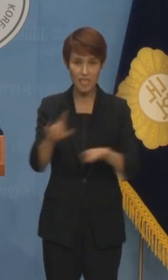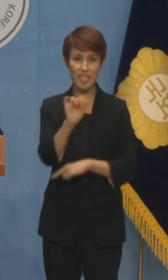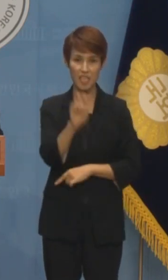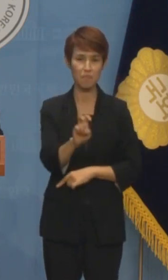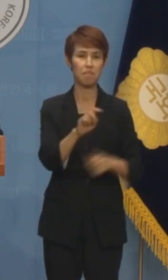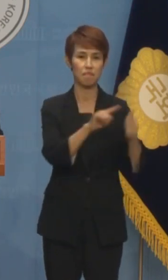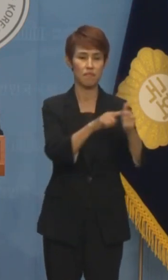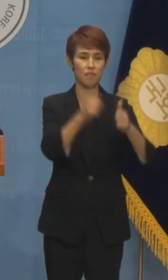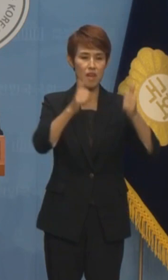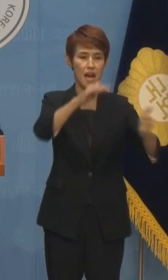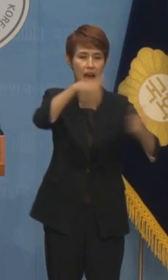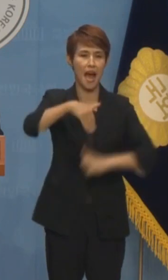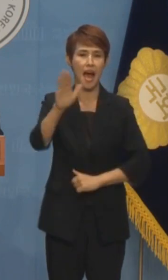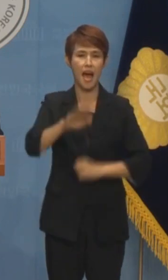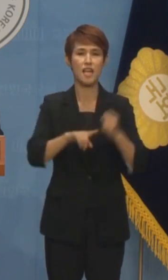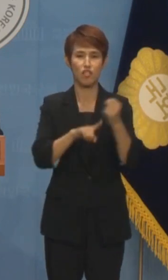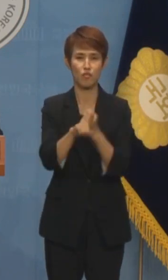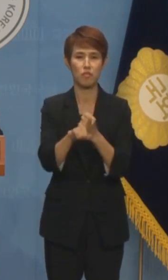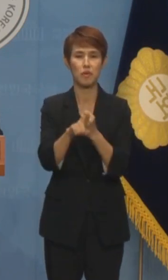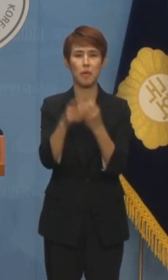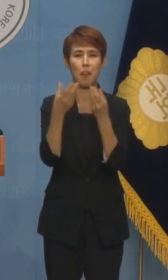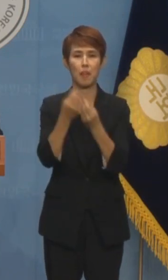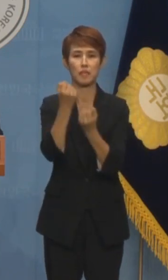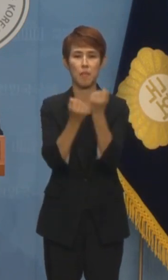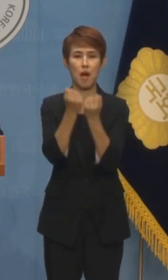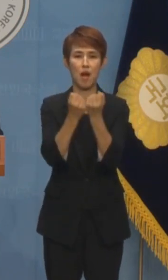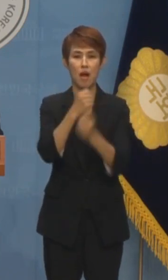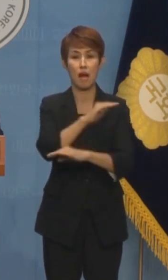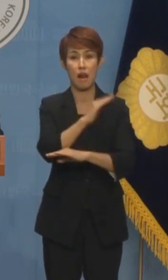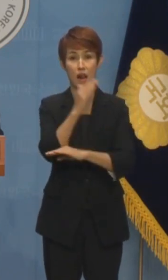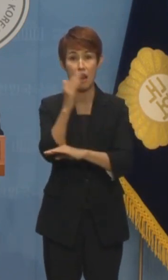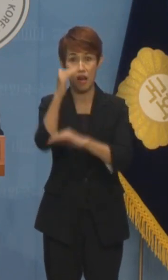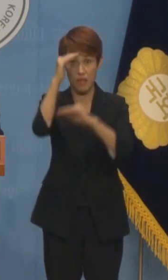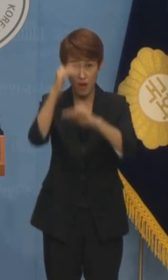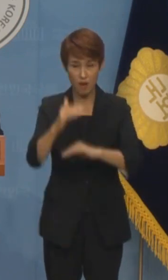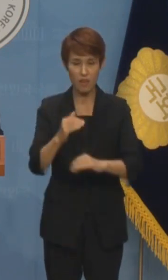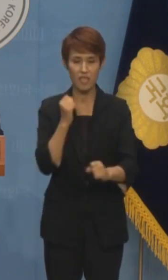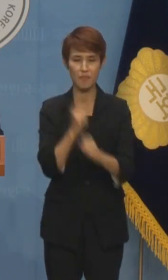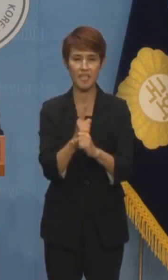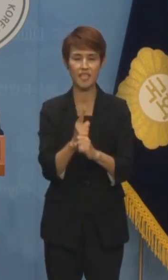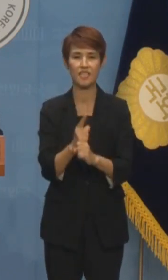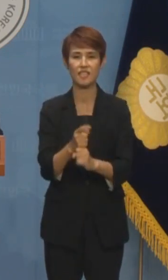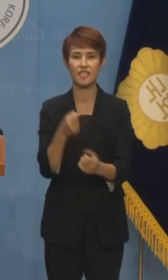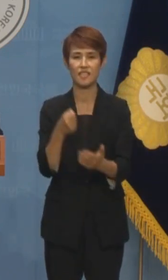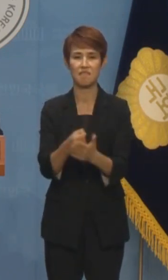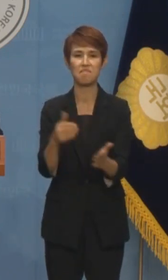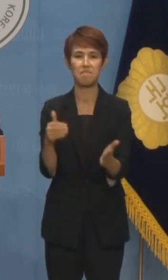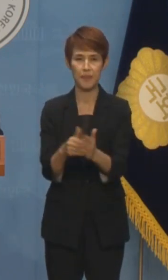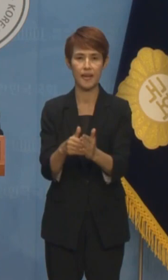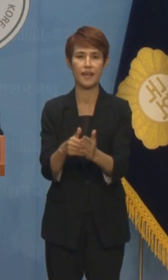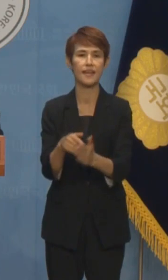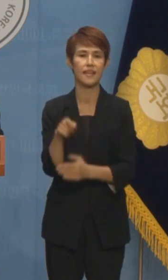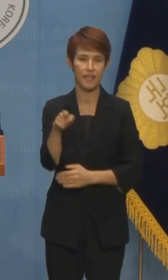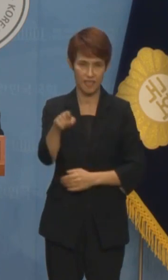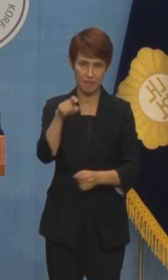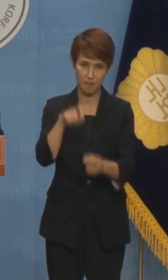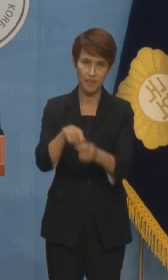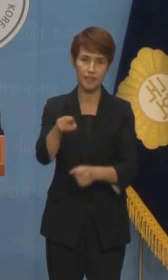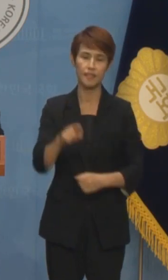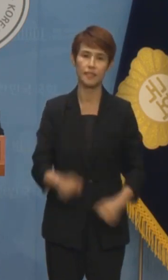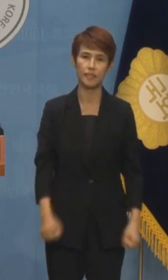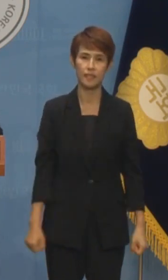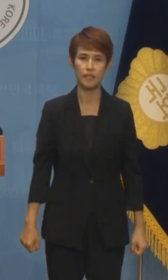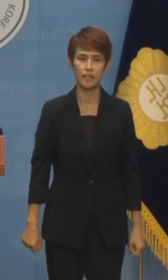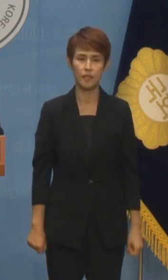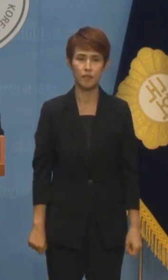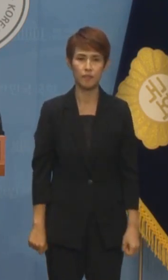불송치 사유에 대해 변명한 것도 모두 답정러식 맞추며 결론을 끌어내기 위한 것이었음이